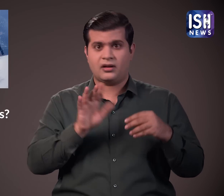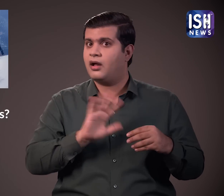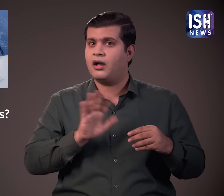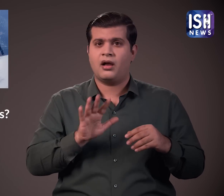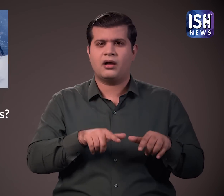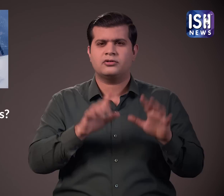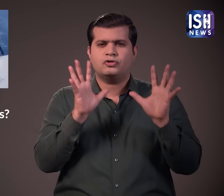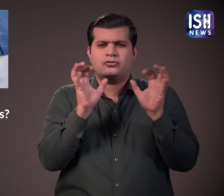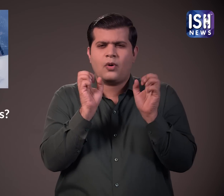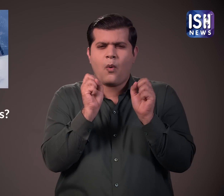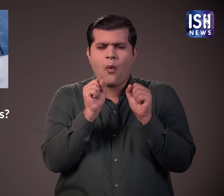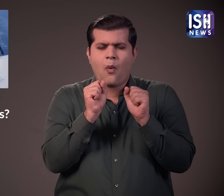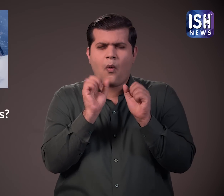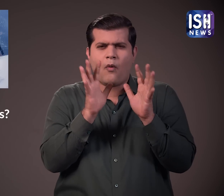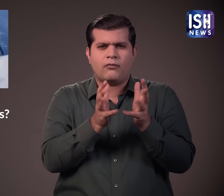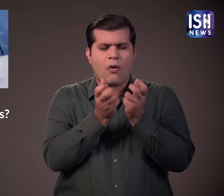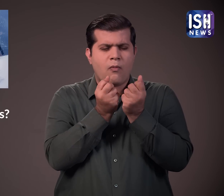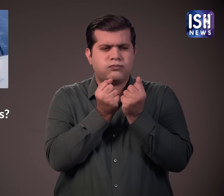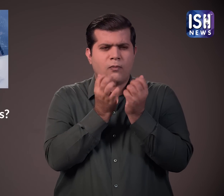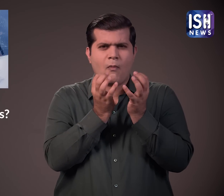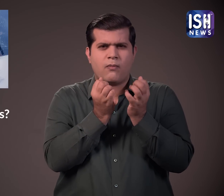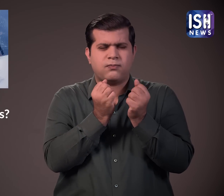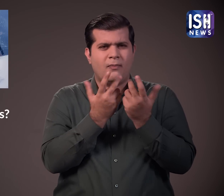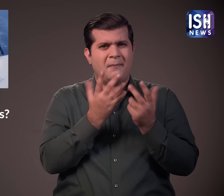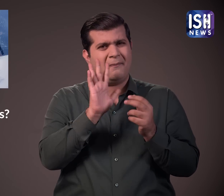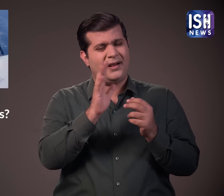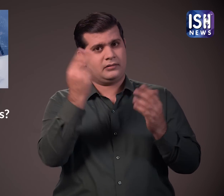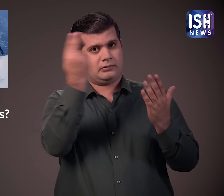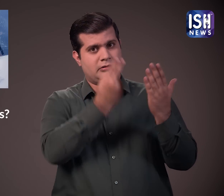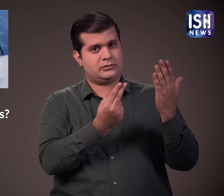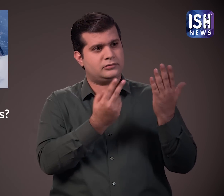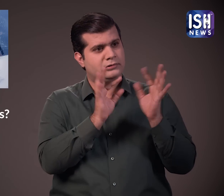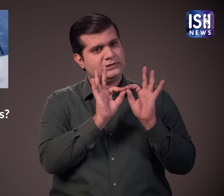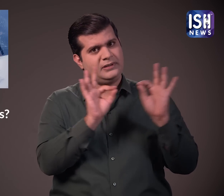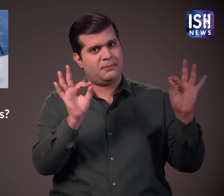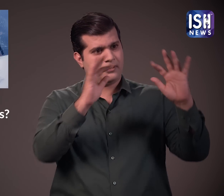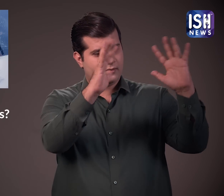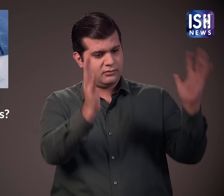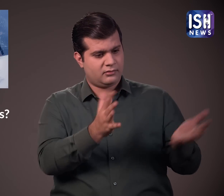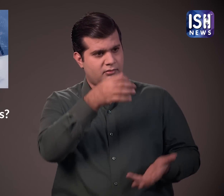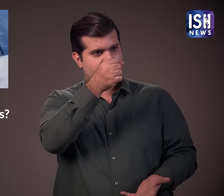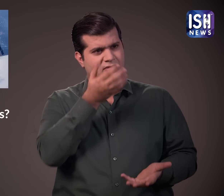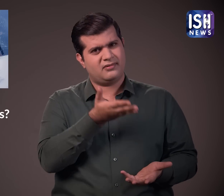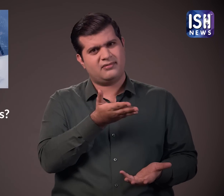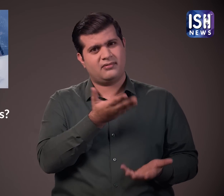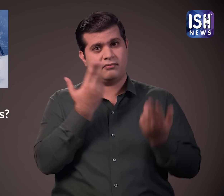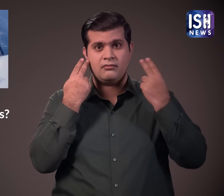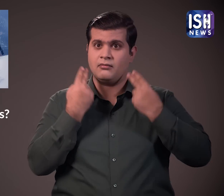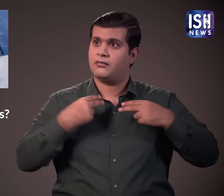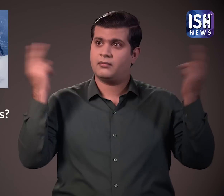बैग प्लास्टिक से नहीं बना है यह बहुत ही मुलायम मटीरियल से बना है लेकिन डिजाइन इतना साधारण है इसमें इतना